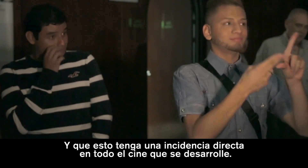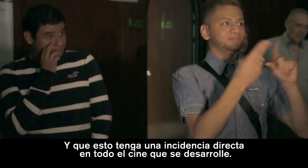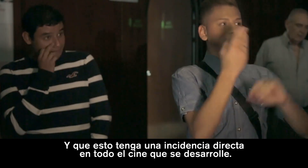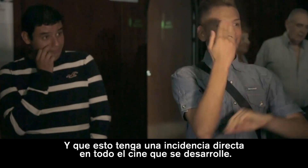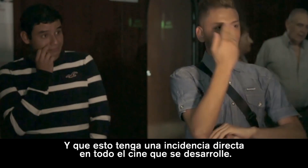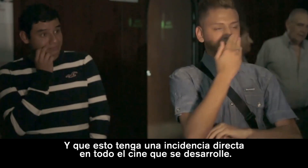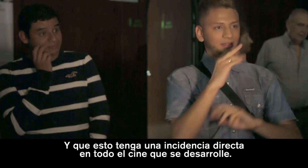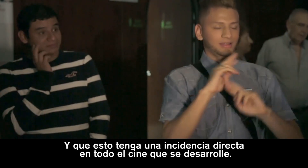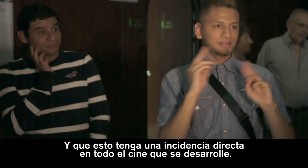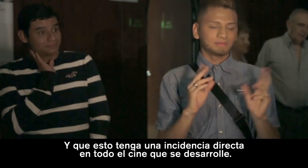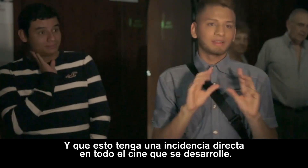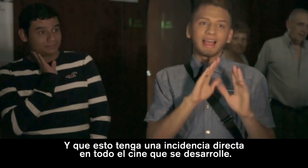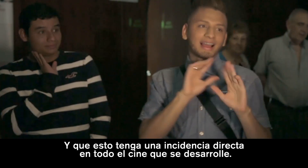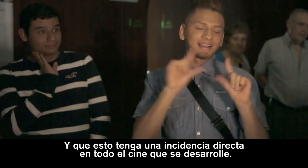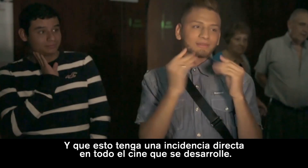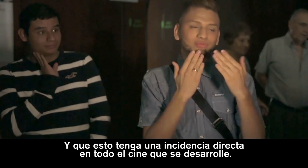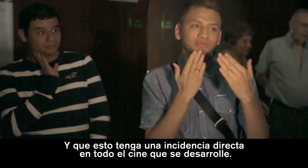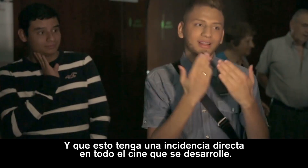desarrolla